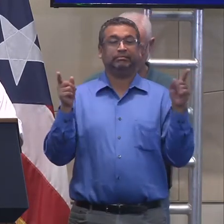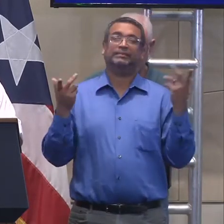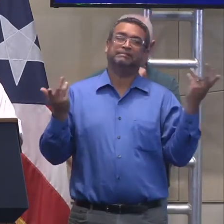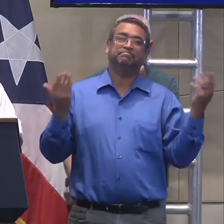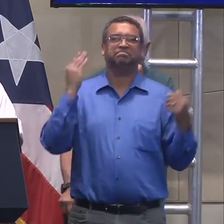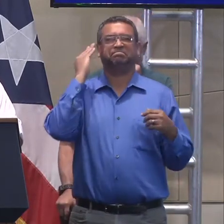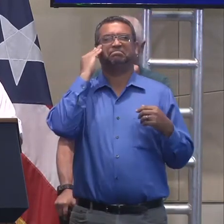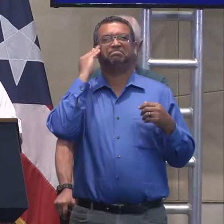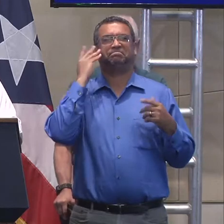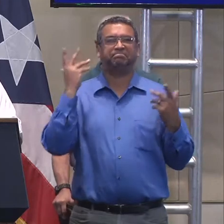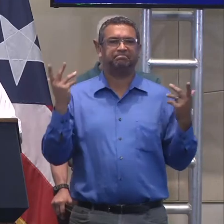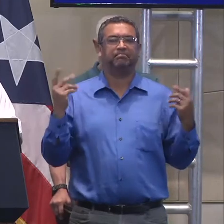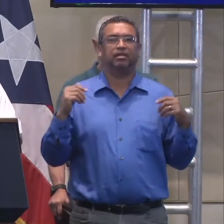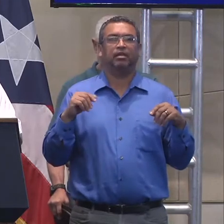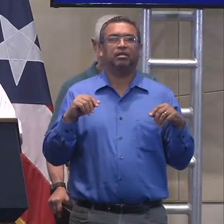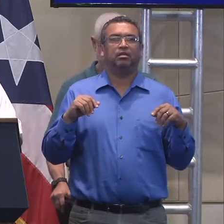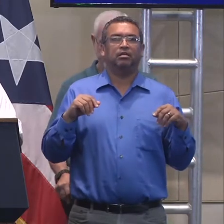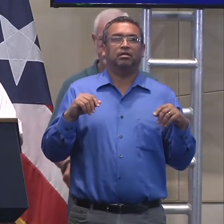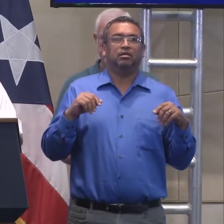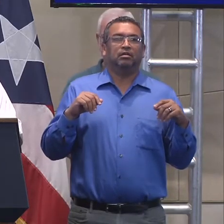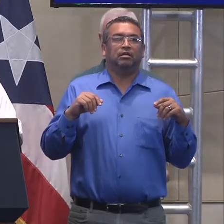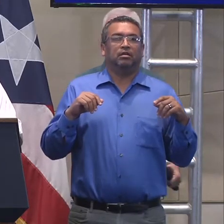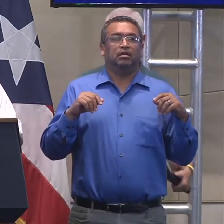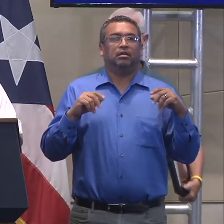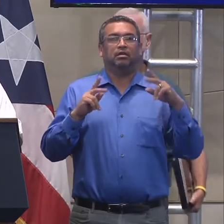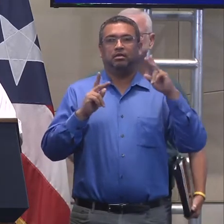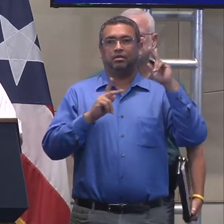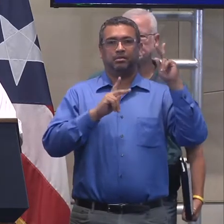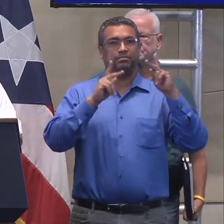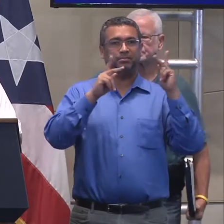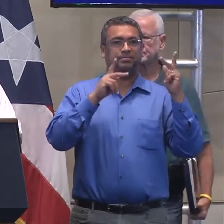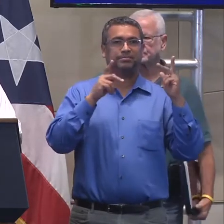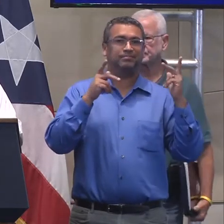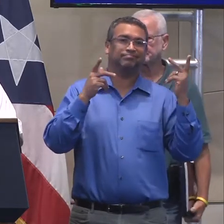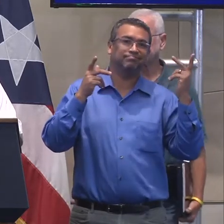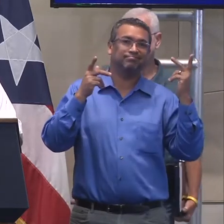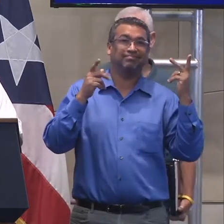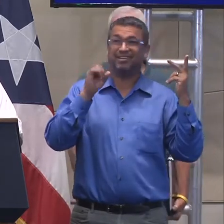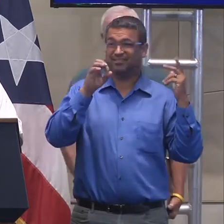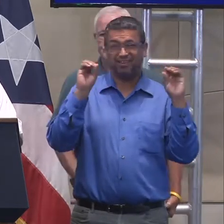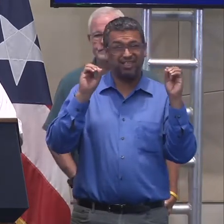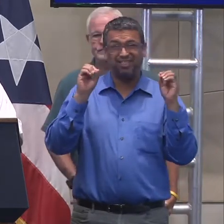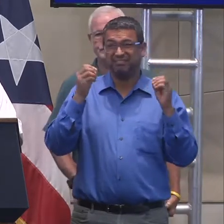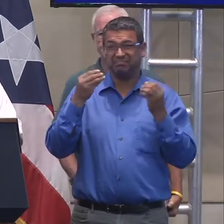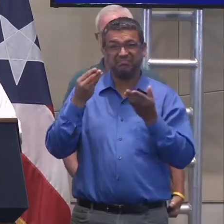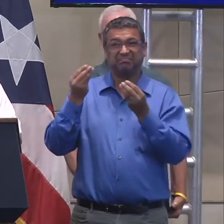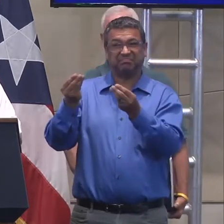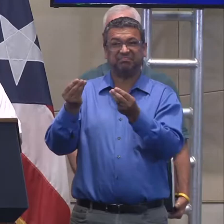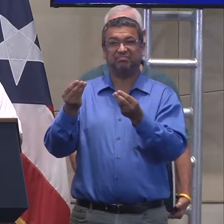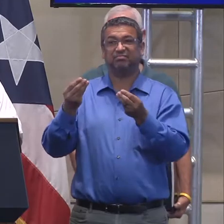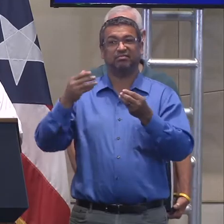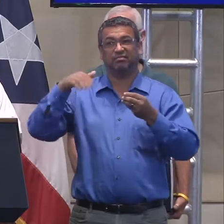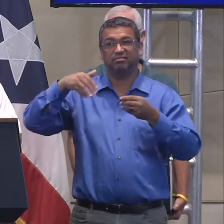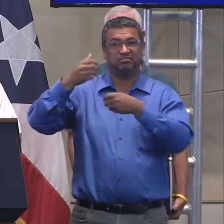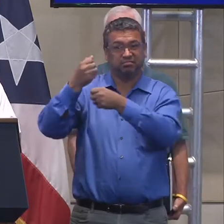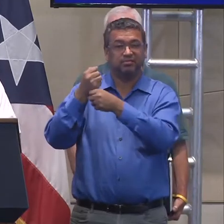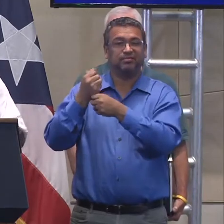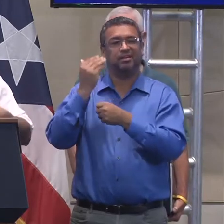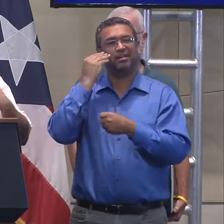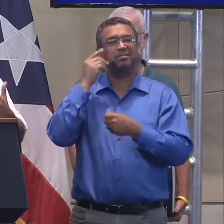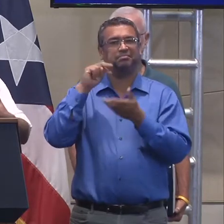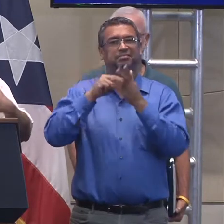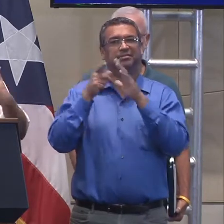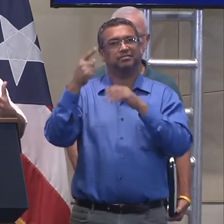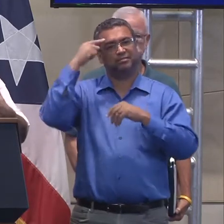llegado comida o agua al 95% de la, de la gente, para, para ello es cero. Y yo lo que quiero trabajar y